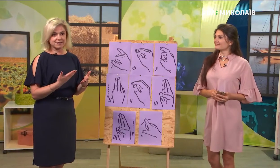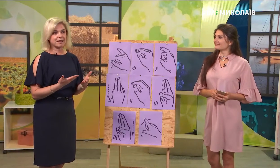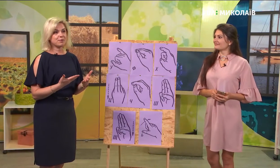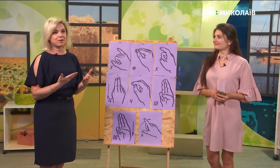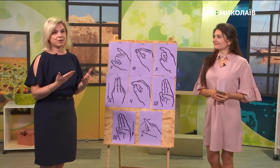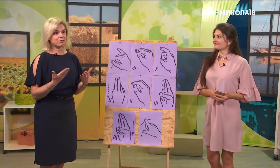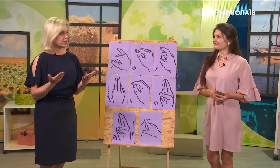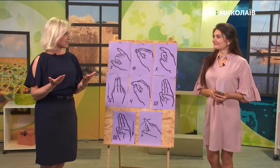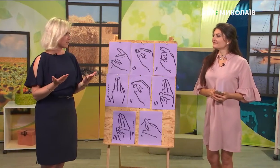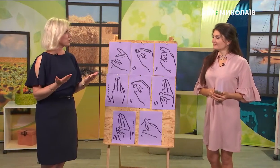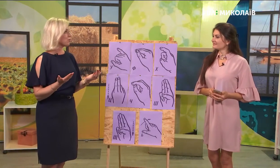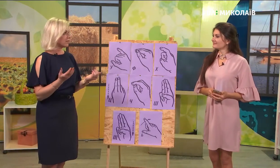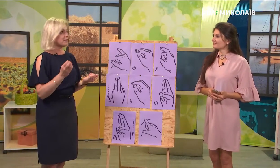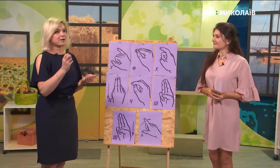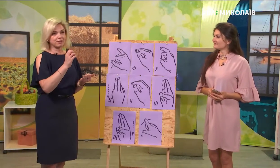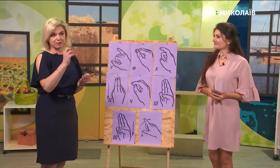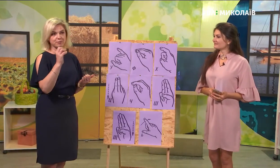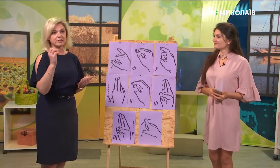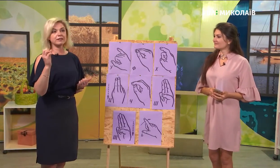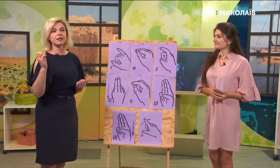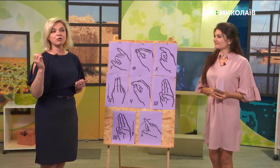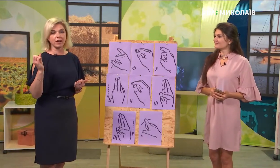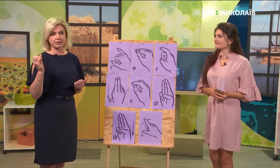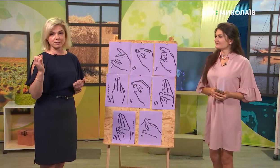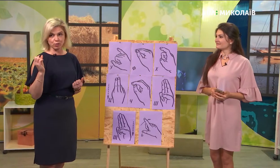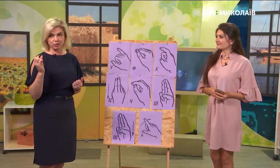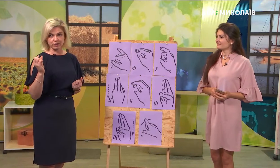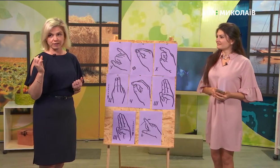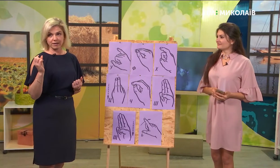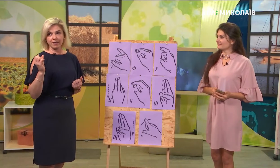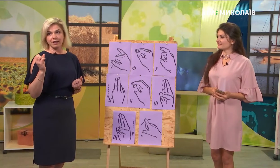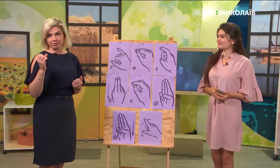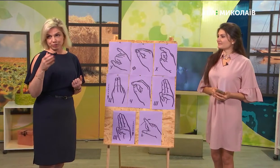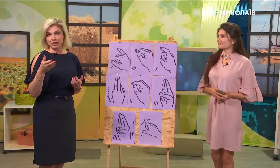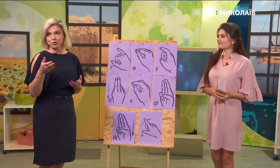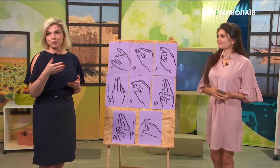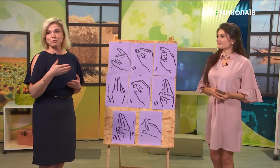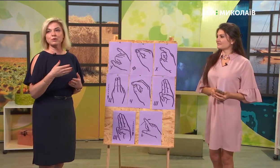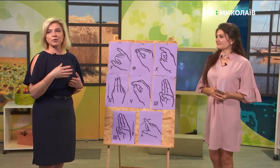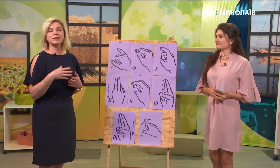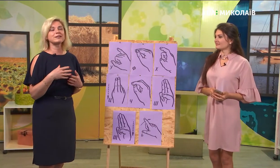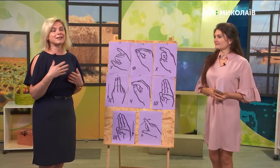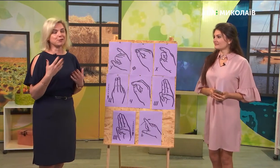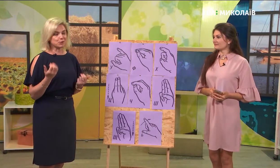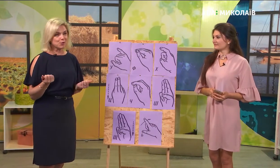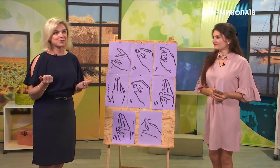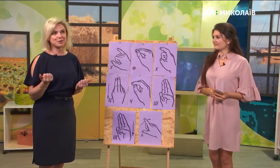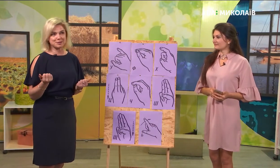само і в жестах. Якщо ми неправильно продактилювали слово, воно також може бути продактилювано з